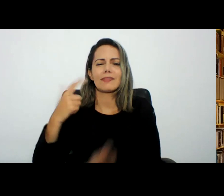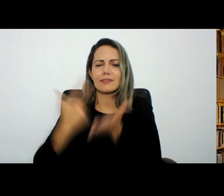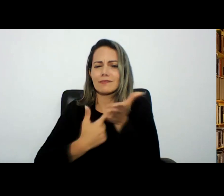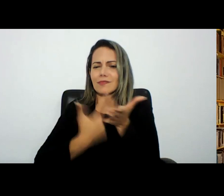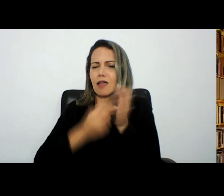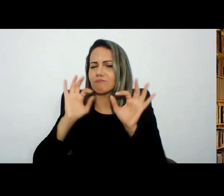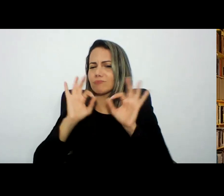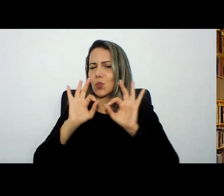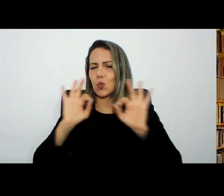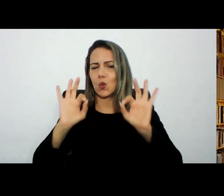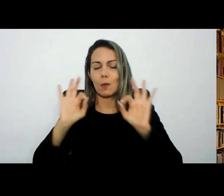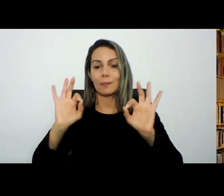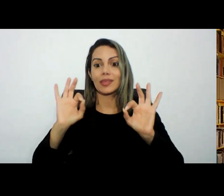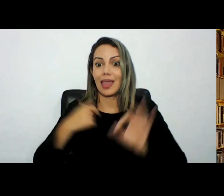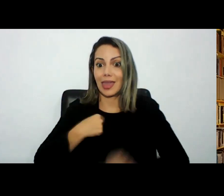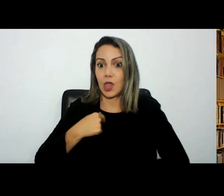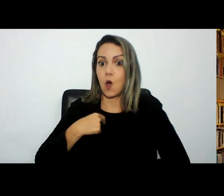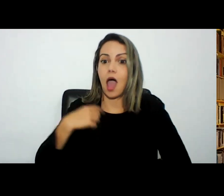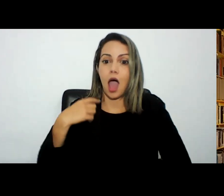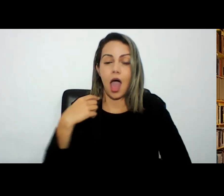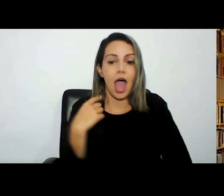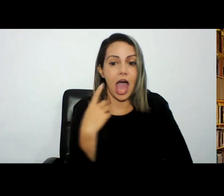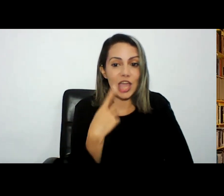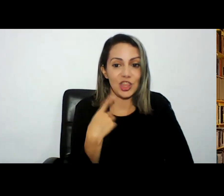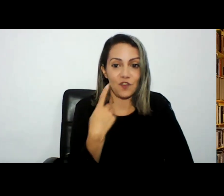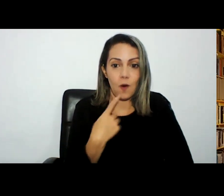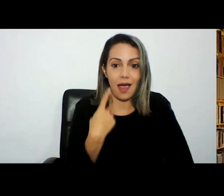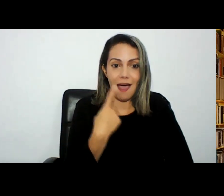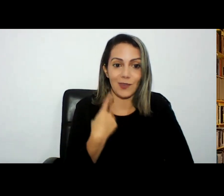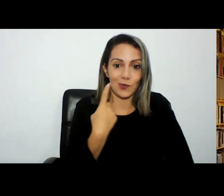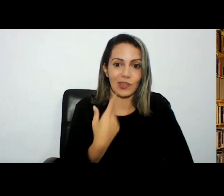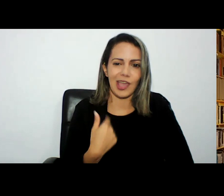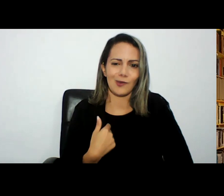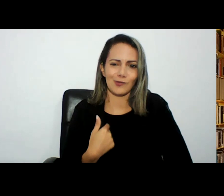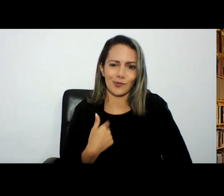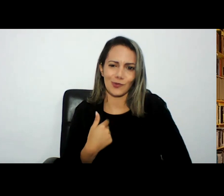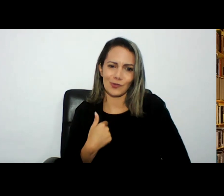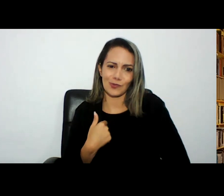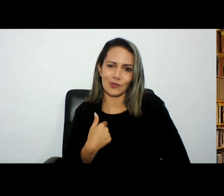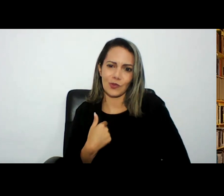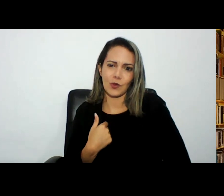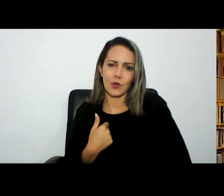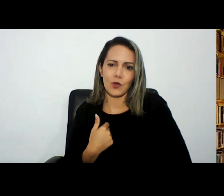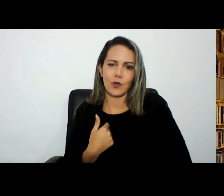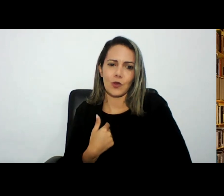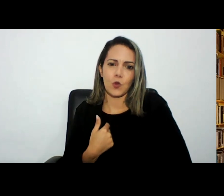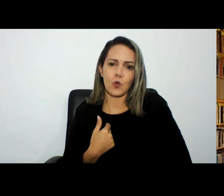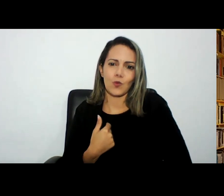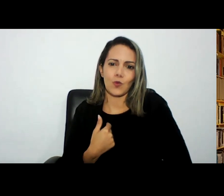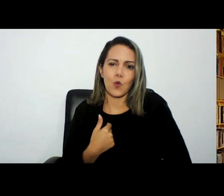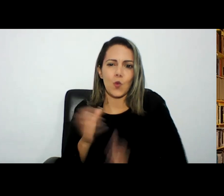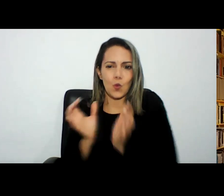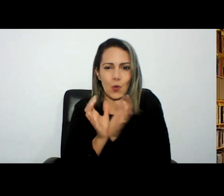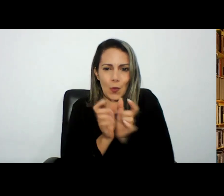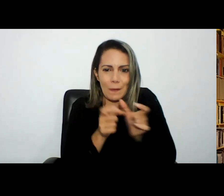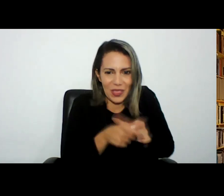advogado nós somos minoria mas o desembargador Najib sempre é muito democrático em permitir a nossa fala e esse